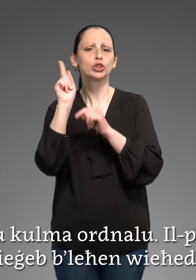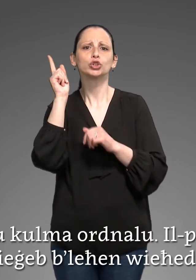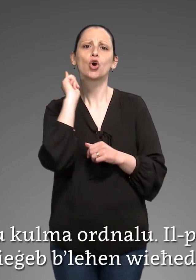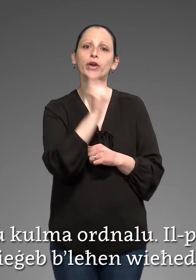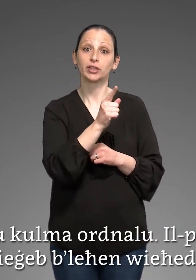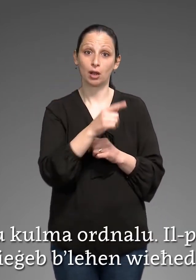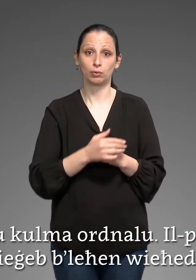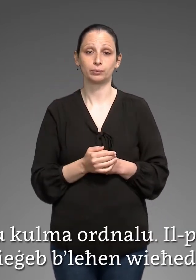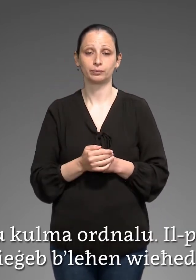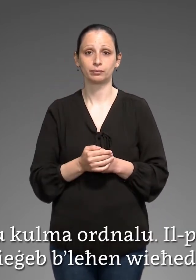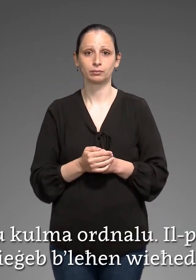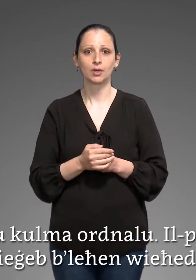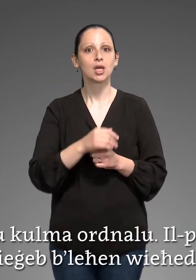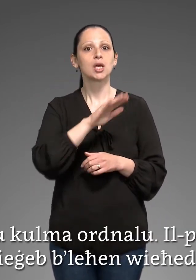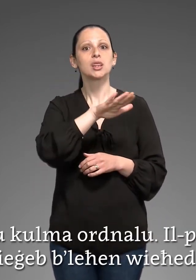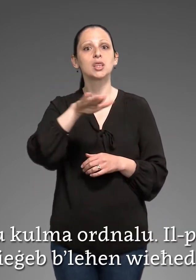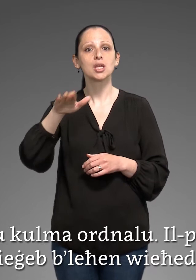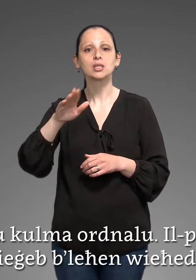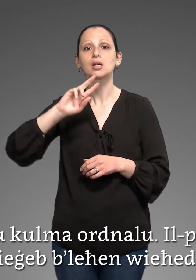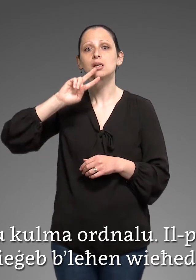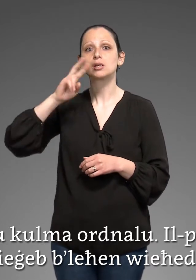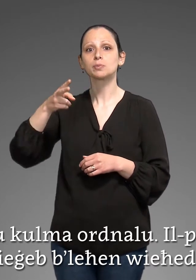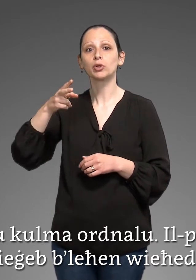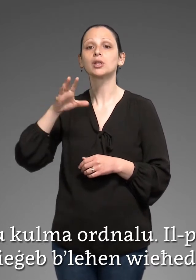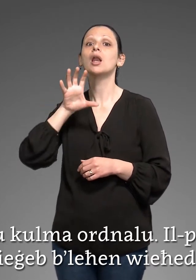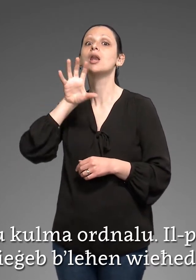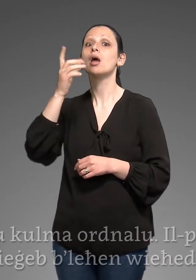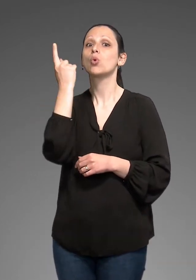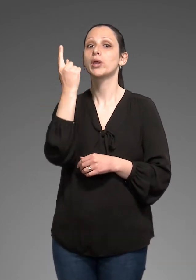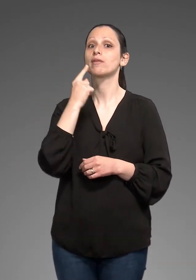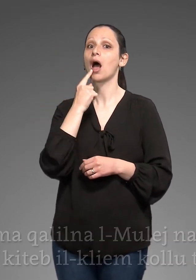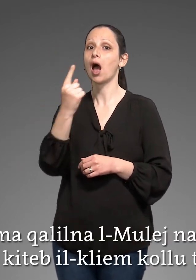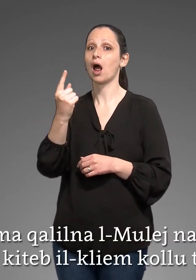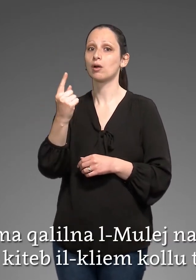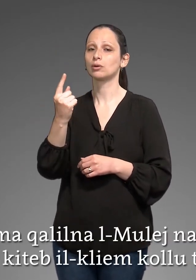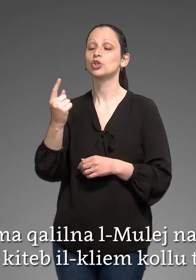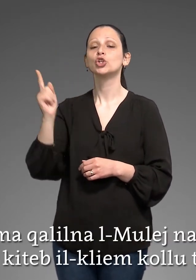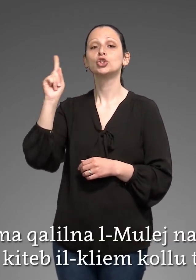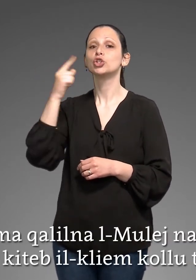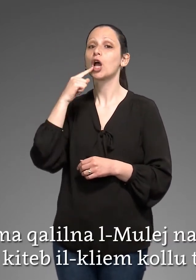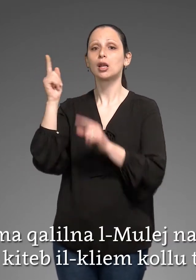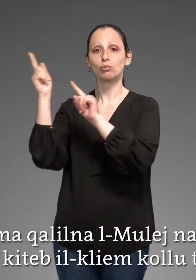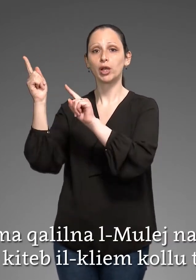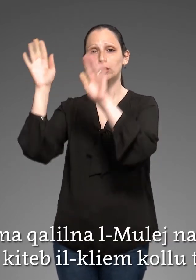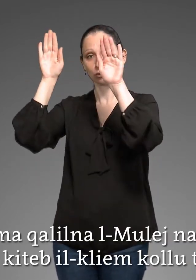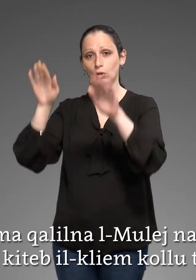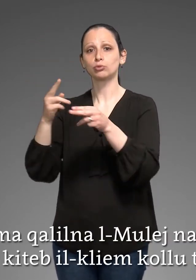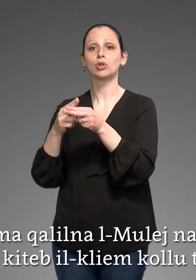L-poplu u jieġab blaħan wijħa tuqal Kul maħallinna l-mulej namluħ